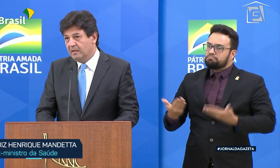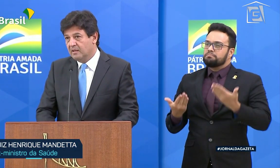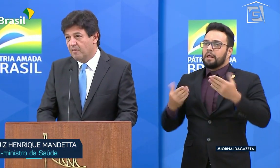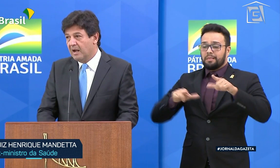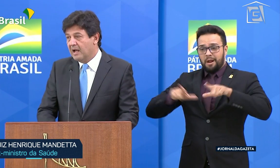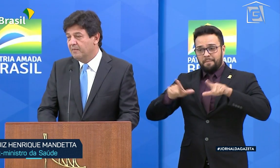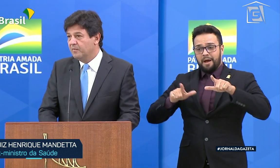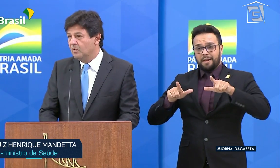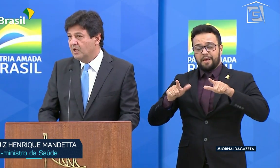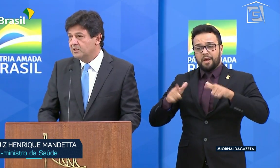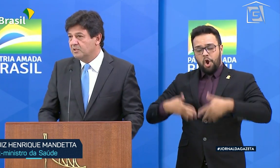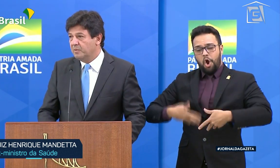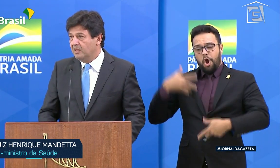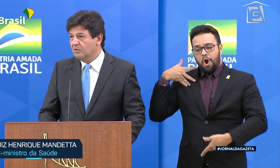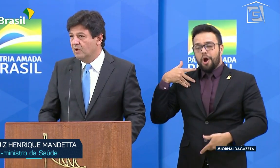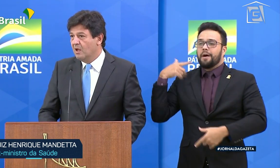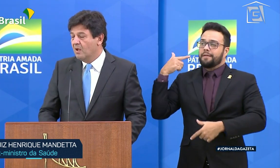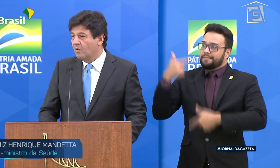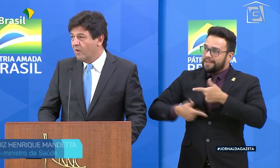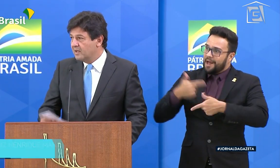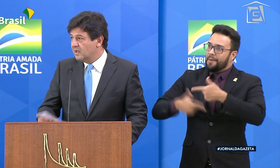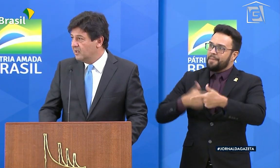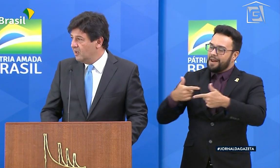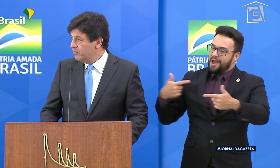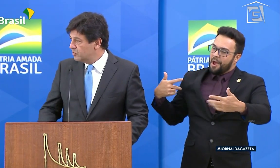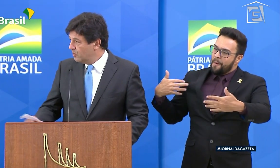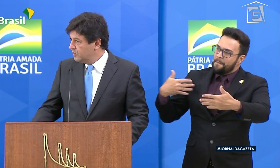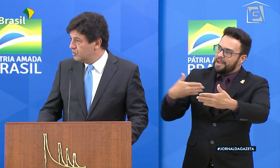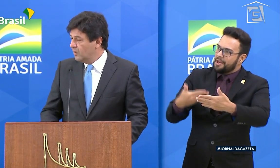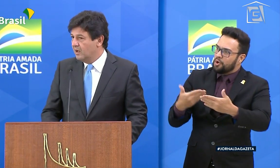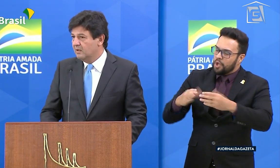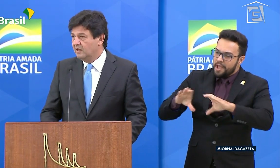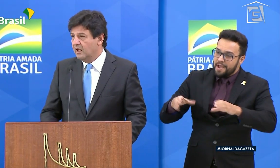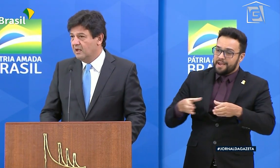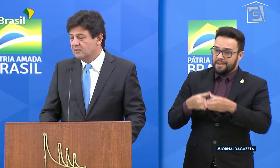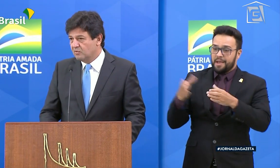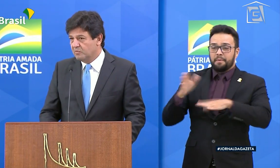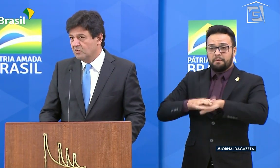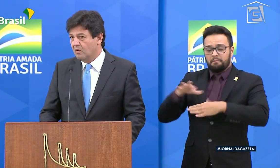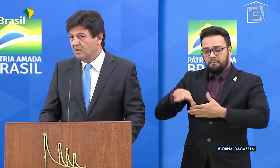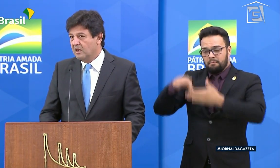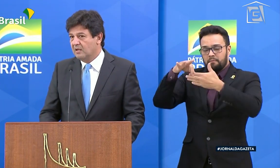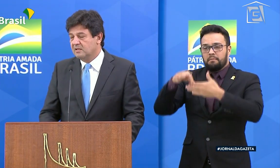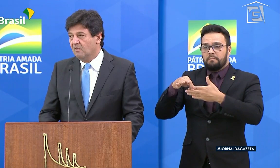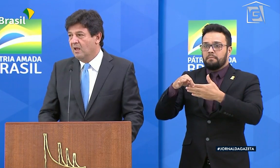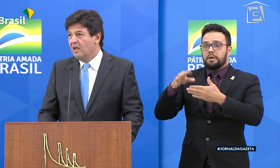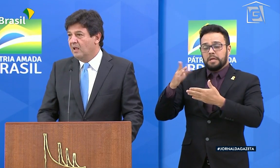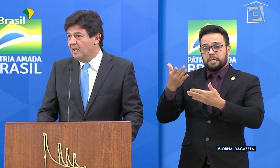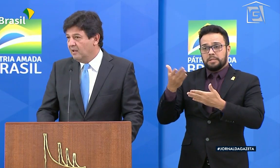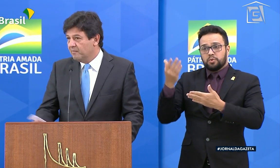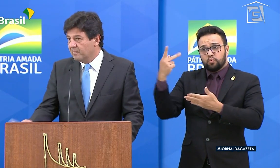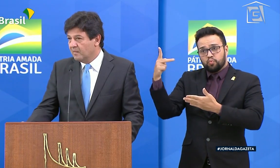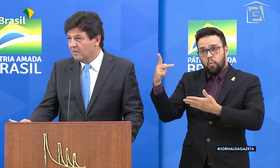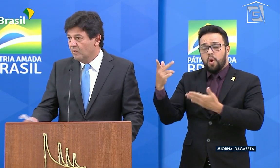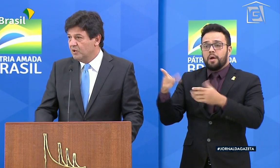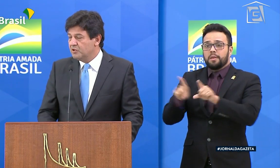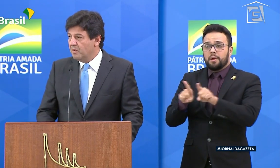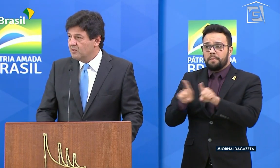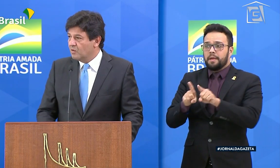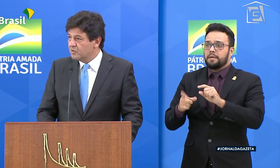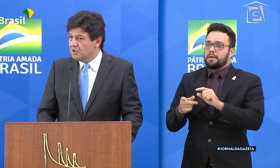honra para mim trabalhar durante esse período com essa equipe, sob sua liderança, sob sua coordenação. E,